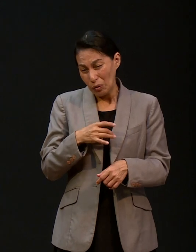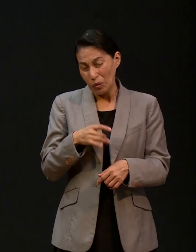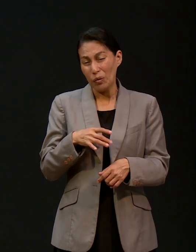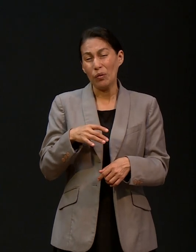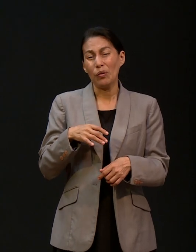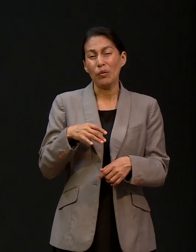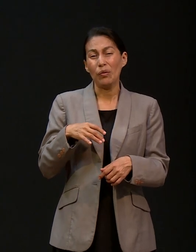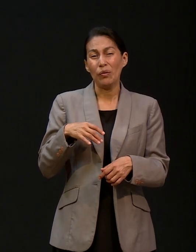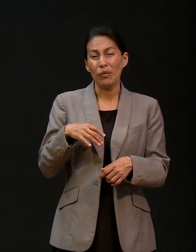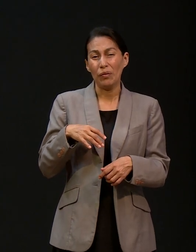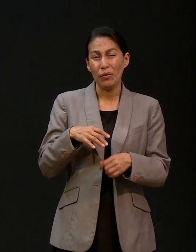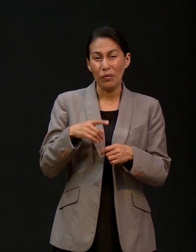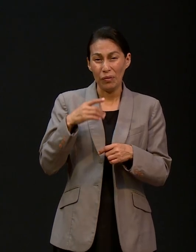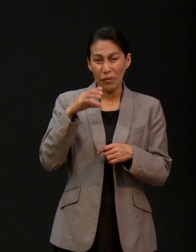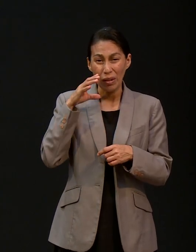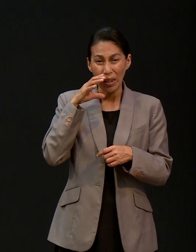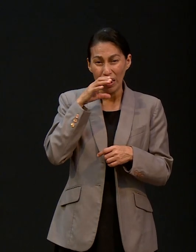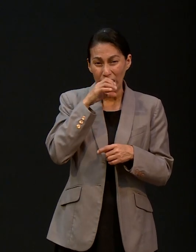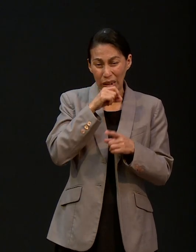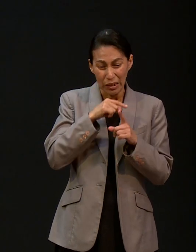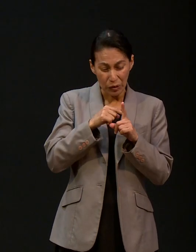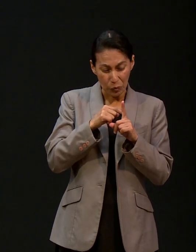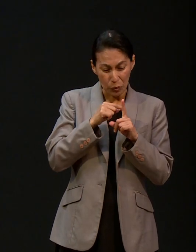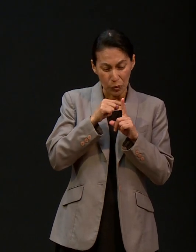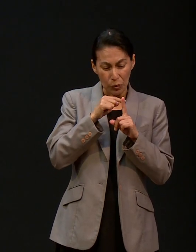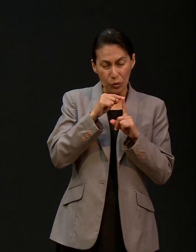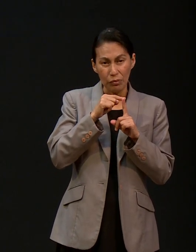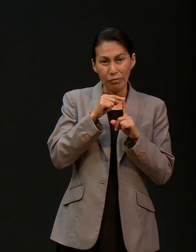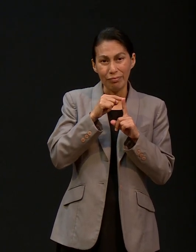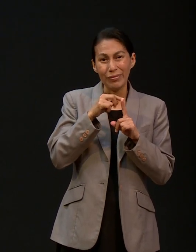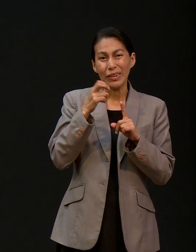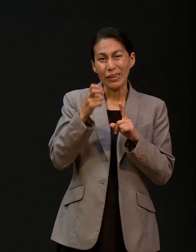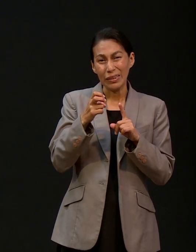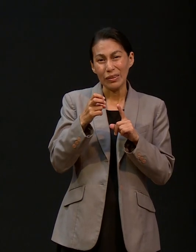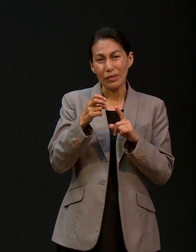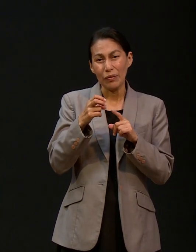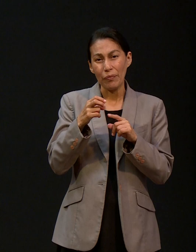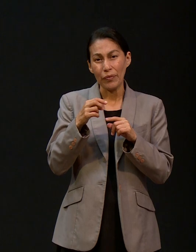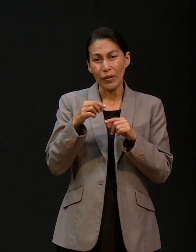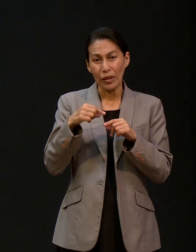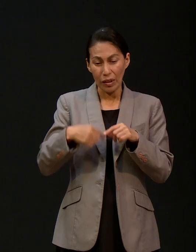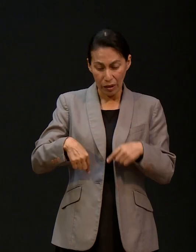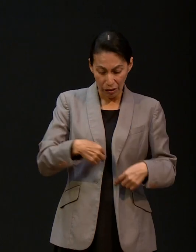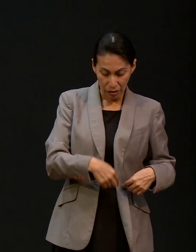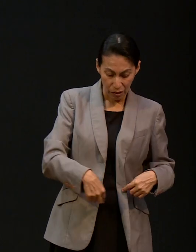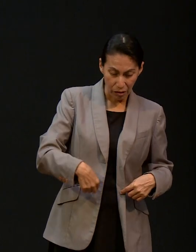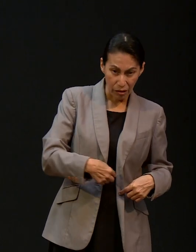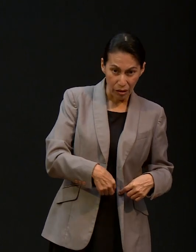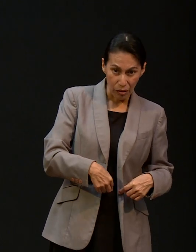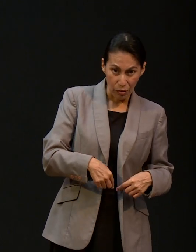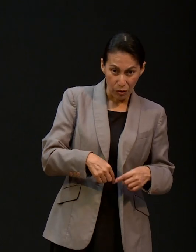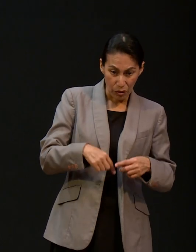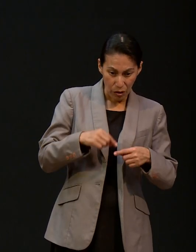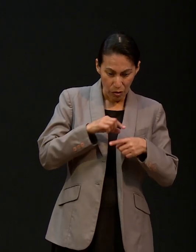Lamentablemente ese absceso había causado un daño también en los intestinos por fuera y en la segunda operación cuando